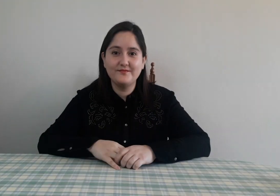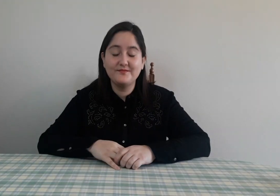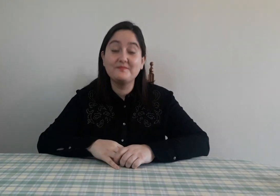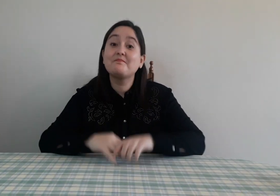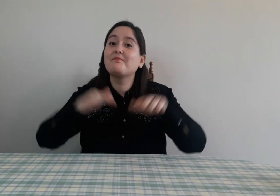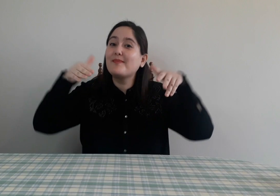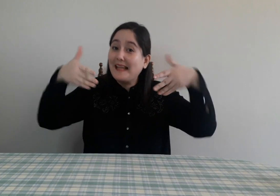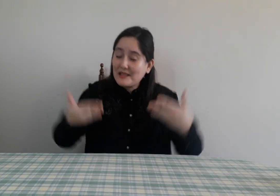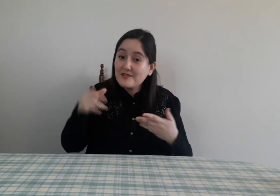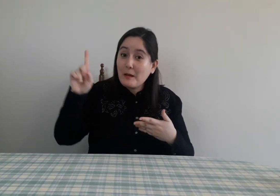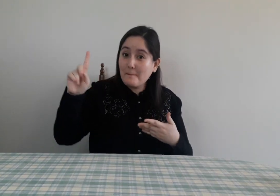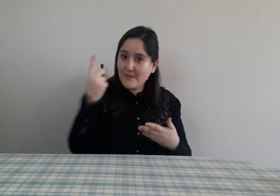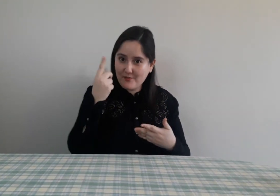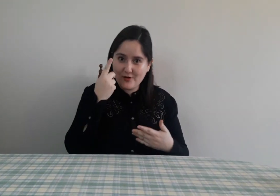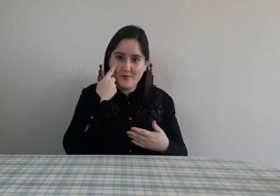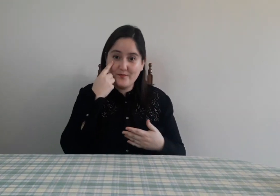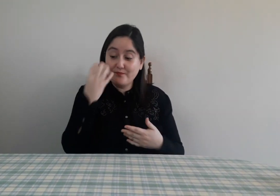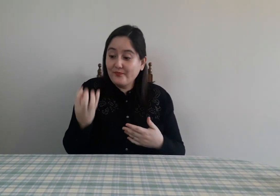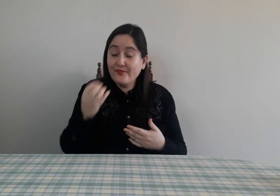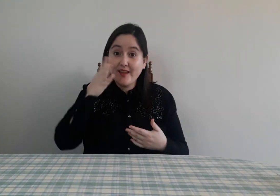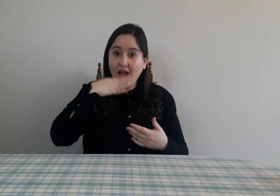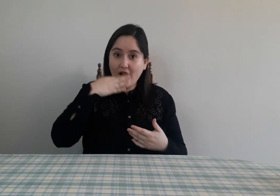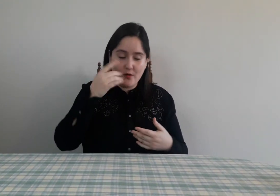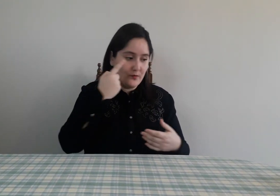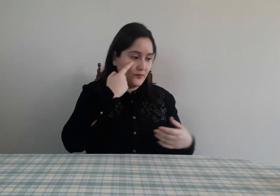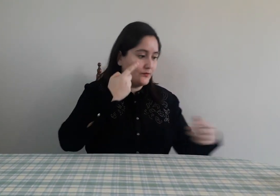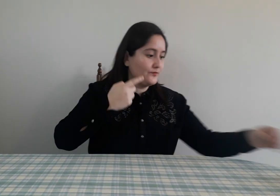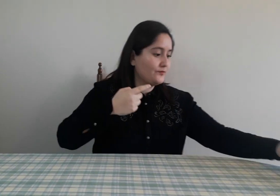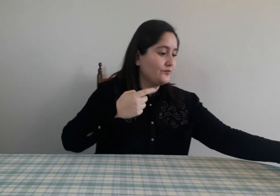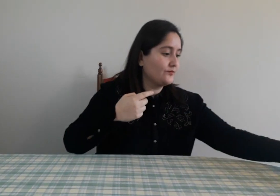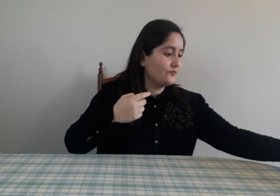Ya. Ahora entonces, ¿qué es lo primero que vamos a hacer? Vamos a tomar nuestro ajo.